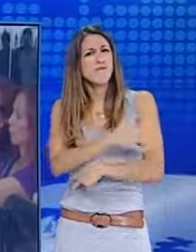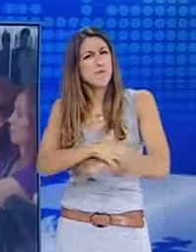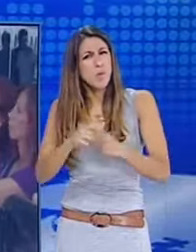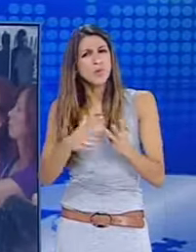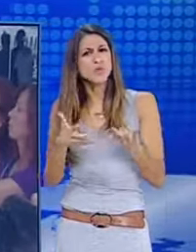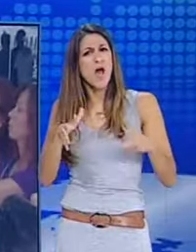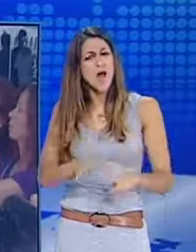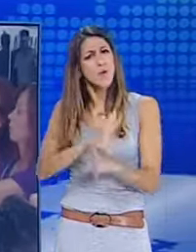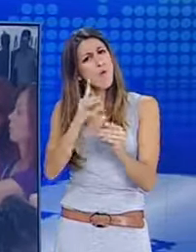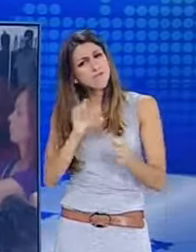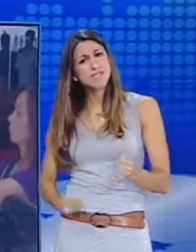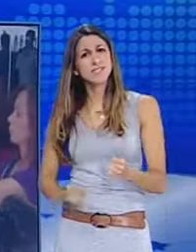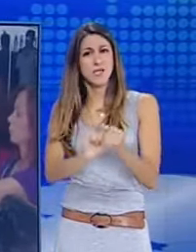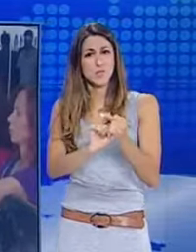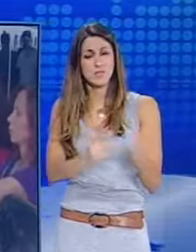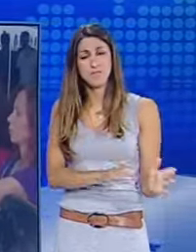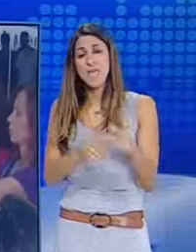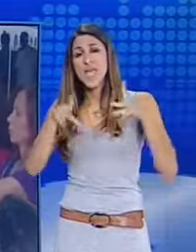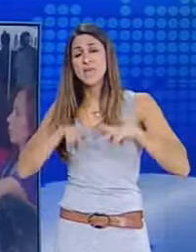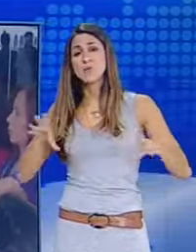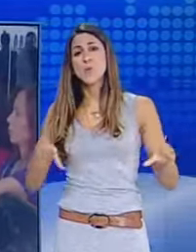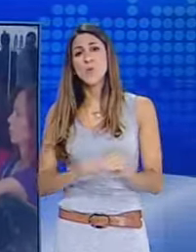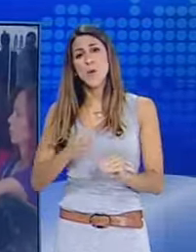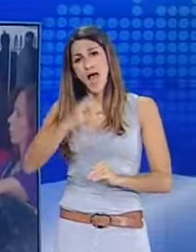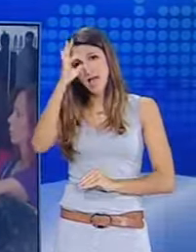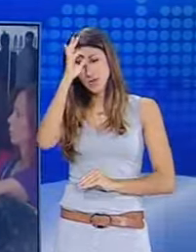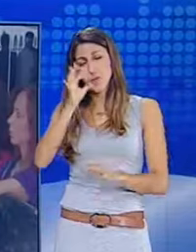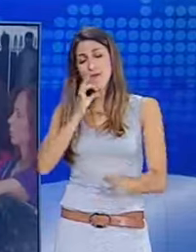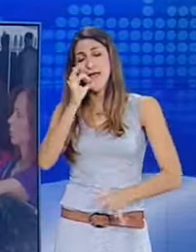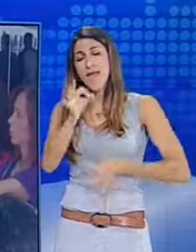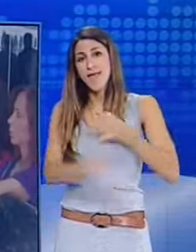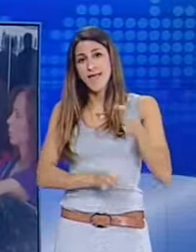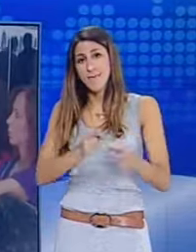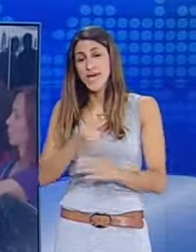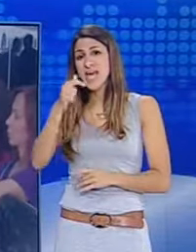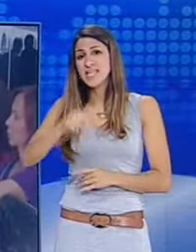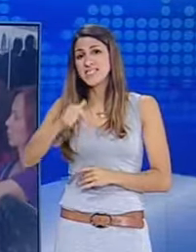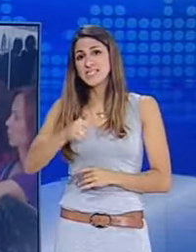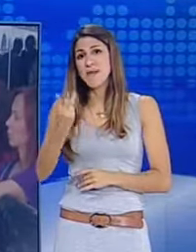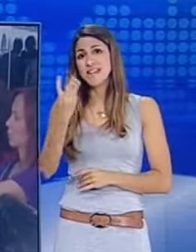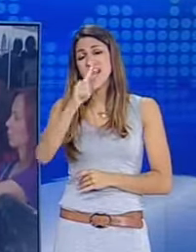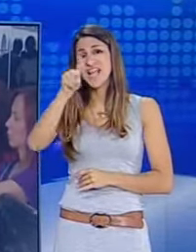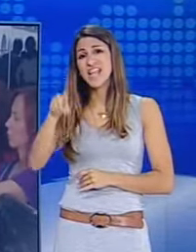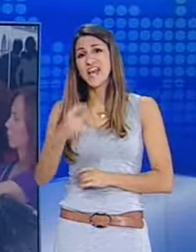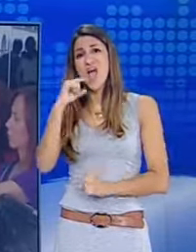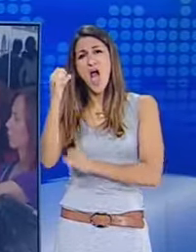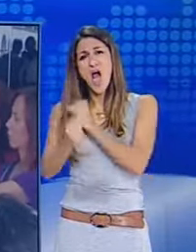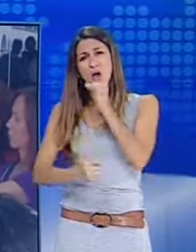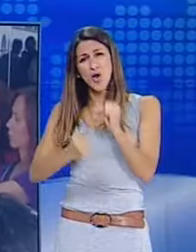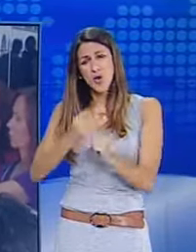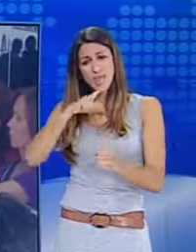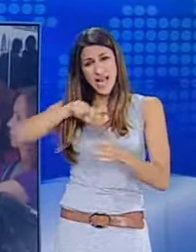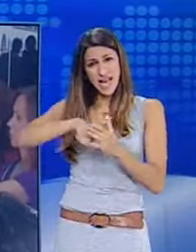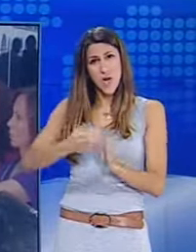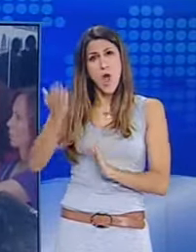προαναγγελία συγκέντρωση στην πρωτεύουσα ανήμερα της συμπλήρωσης 39 ετών από την αποκατάσταση της Δημοκρατίας από το θλιβερό νεοελληνικό